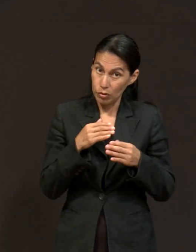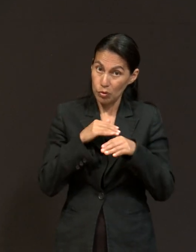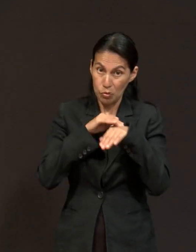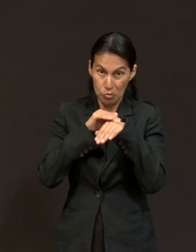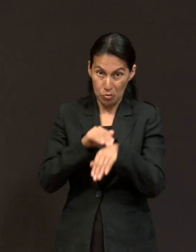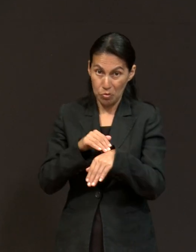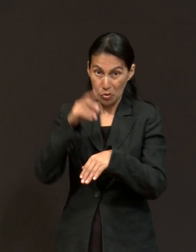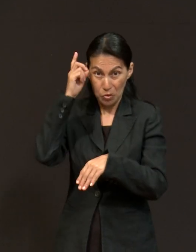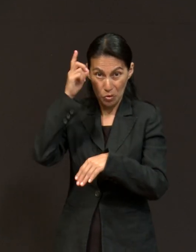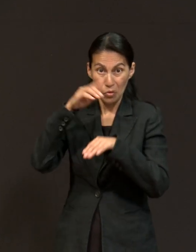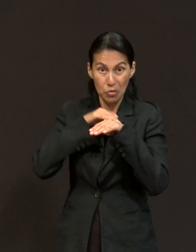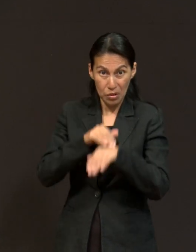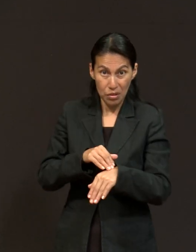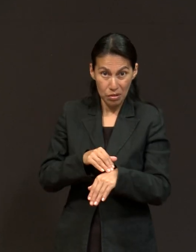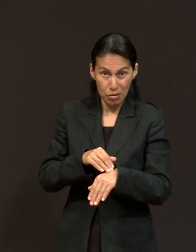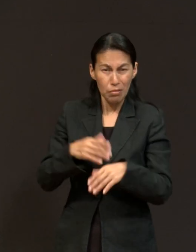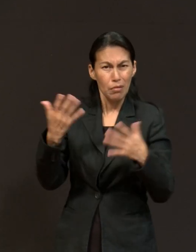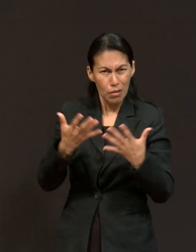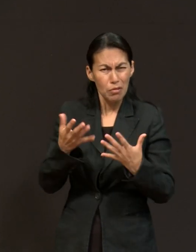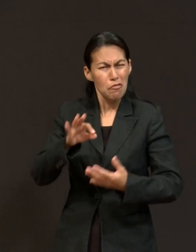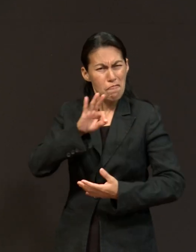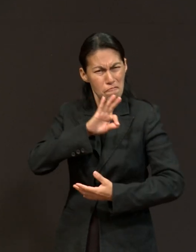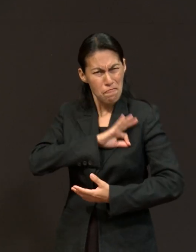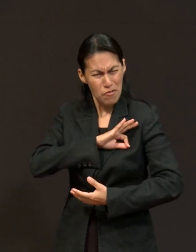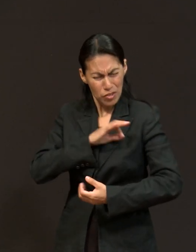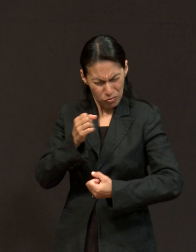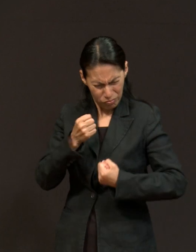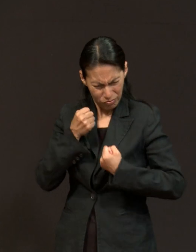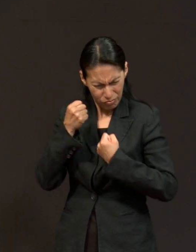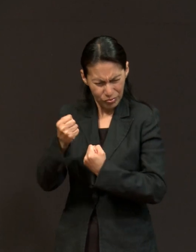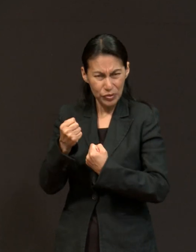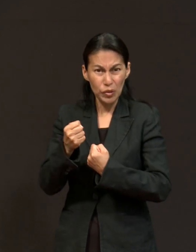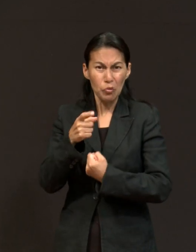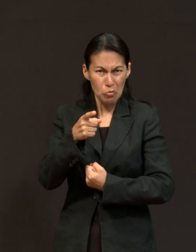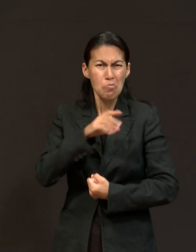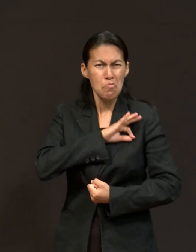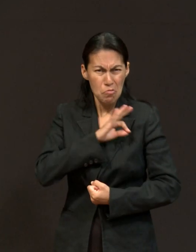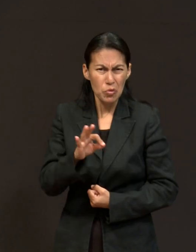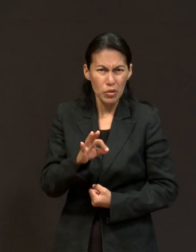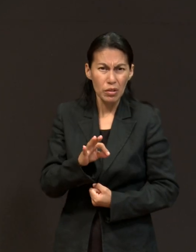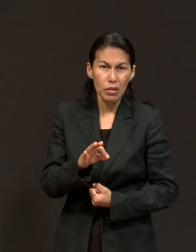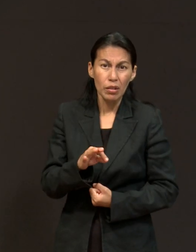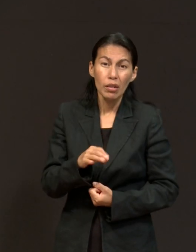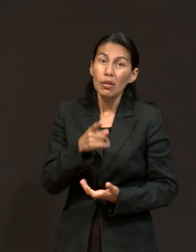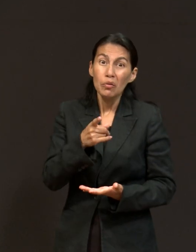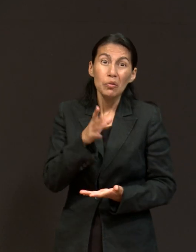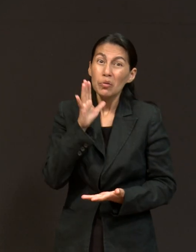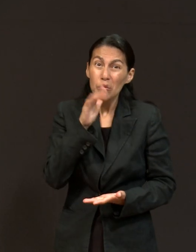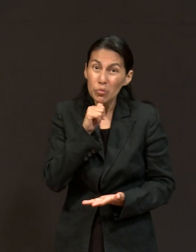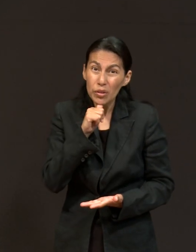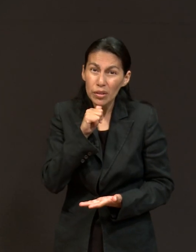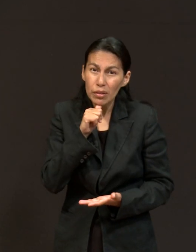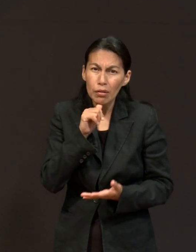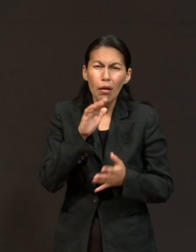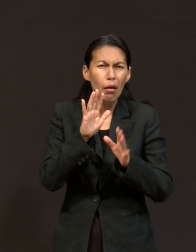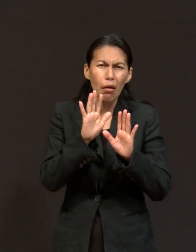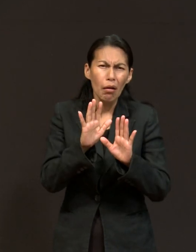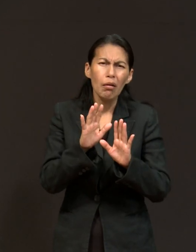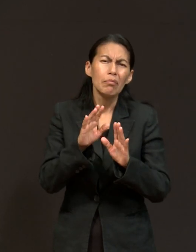hazlo con plena certidumbre de fe. Y ya lo que no puedes hacer, déjaselo a Dios.